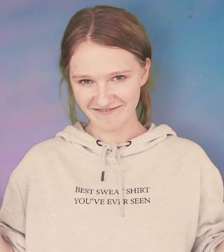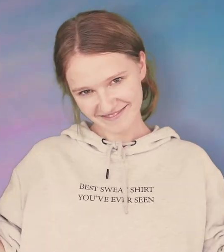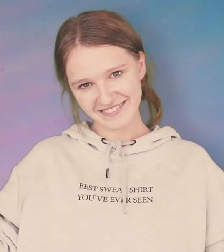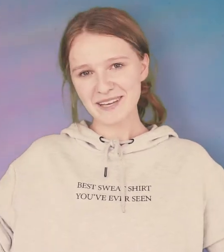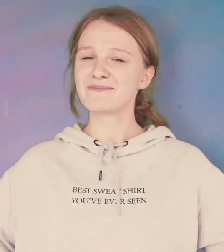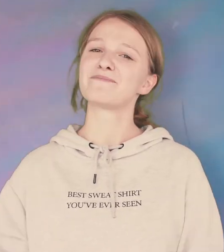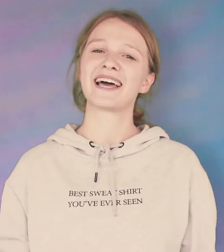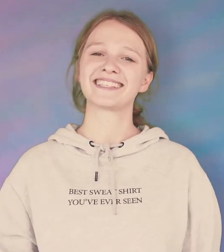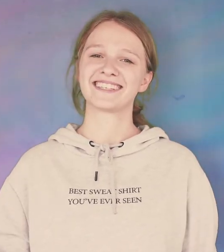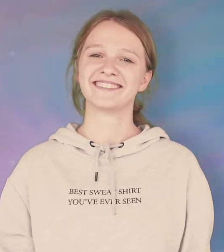Be blessed!